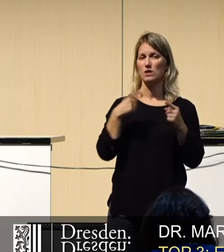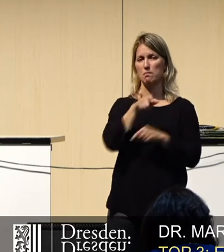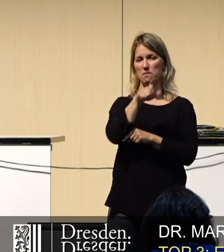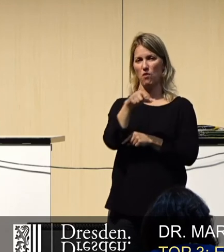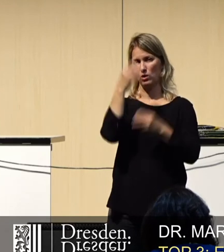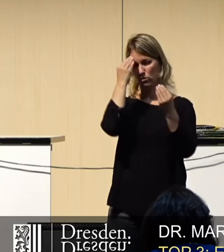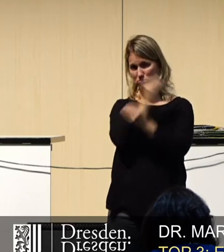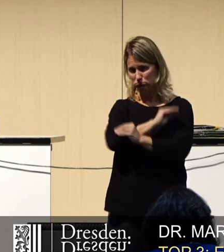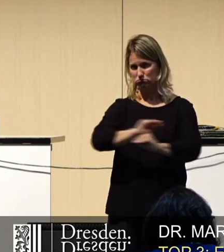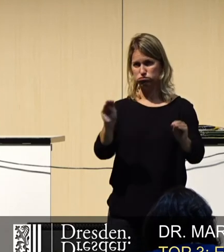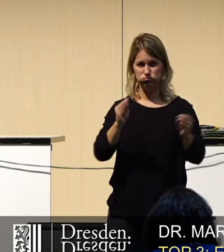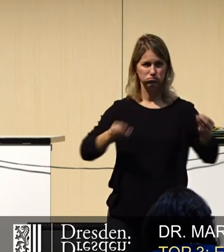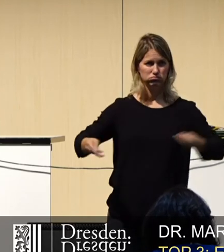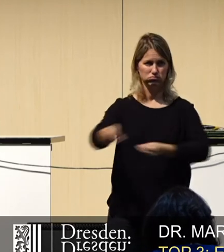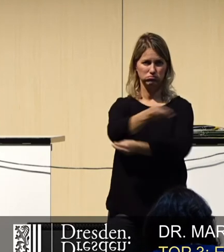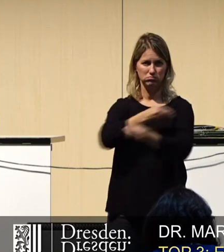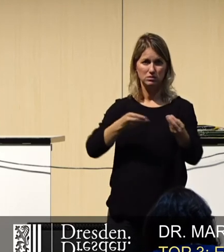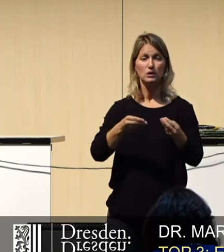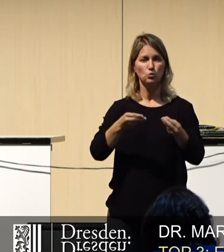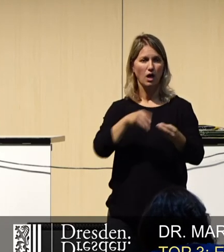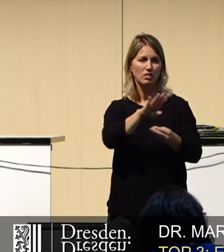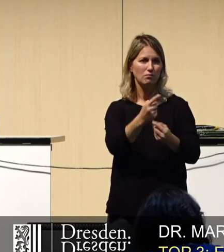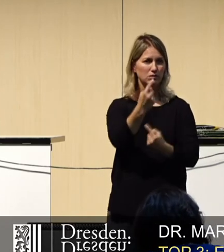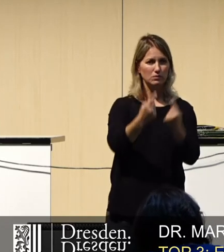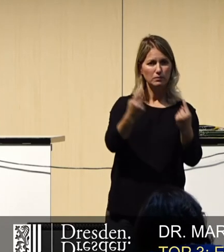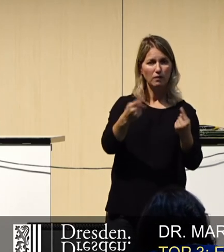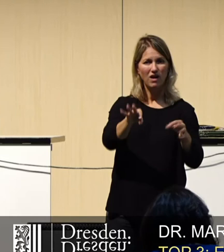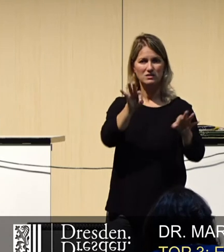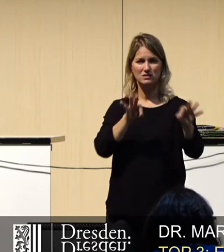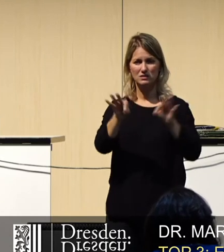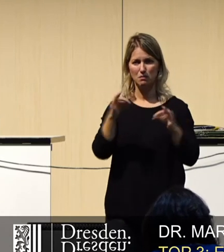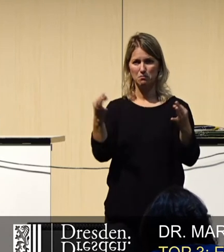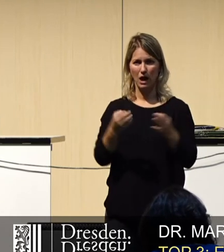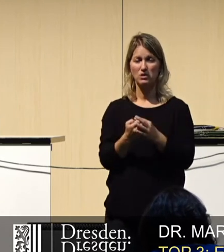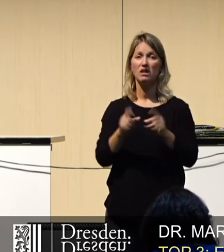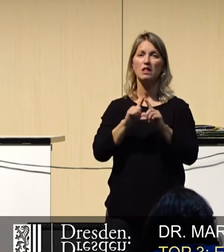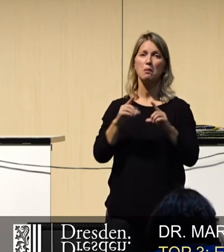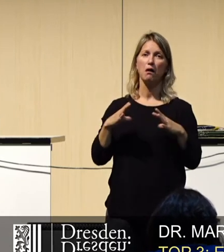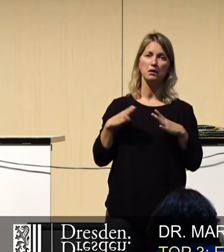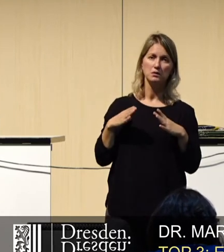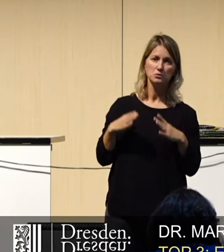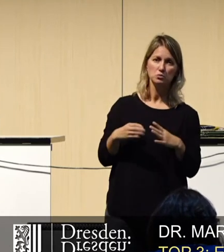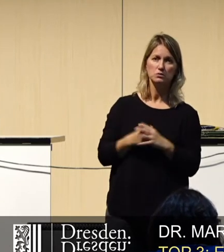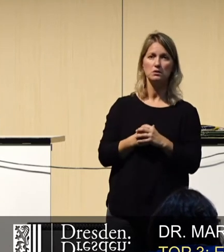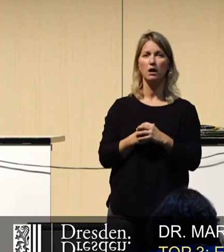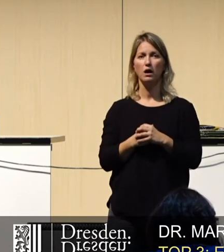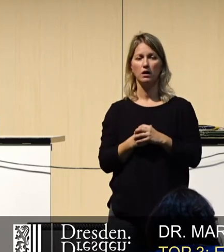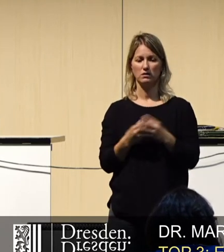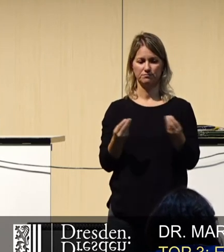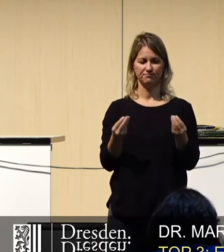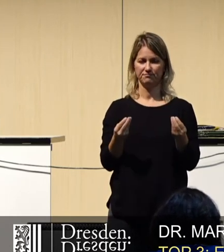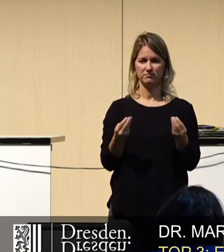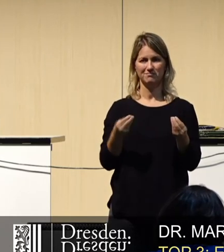und aus der Bevölkerung aufnehmen. Diese Gesundheitsdiskussion ist in meinen Augen einfach nur ein